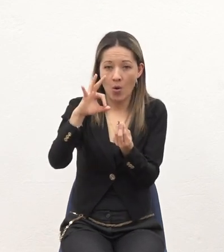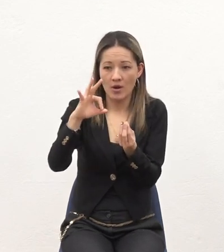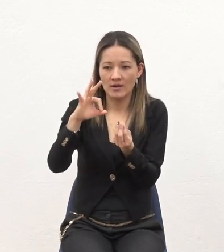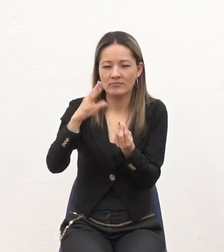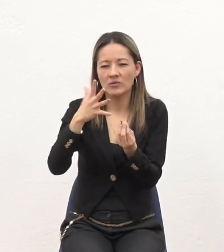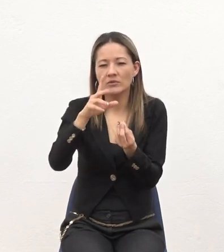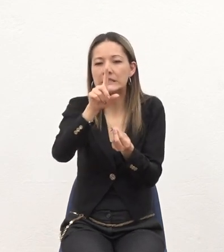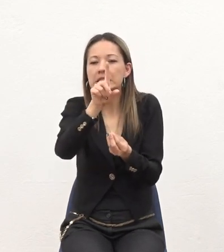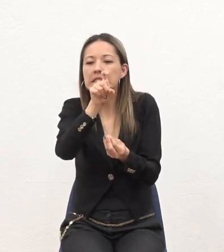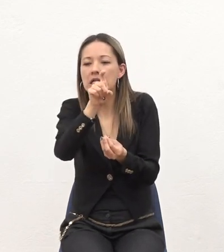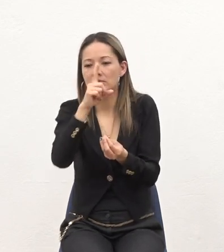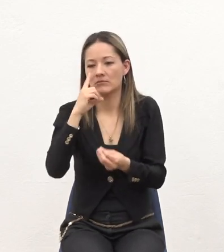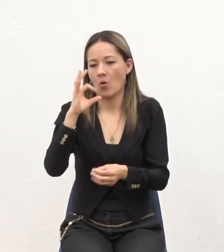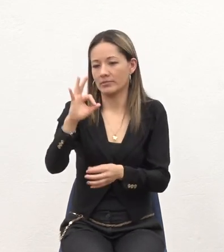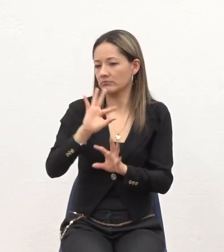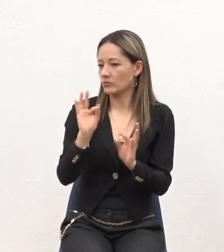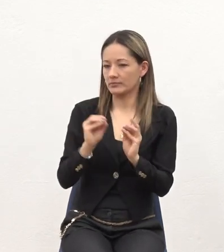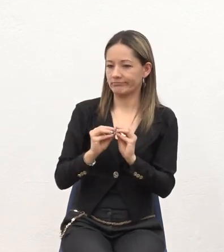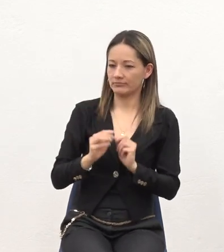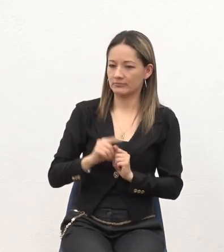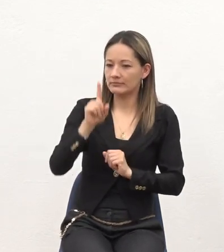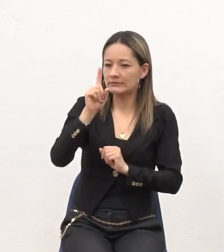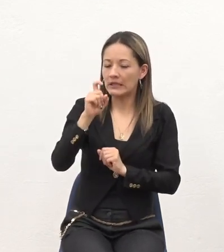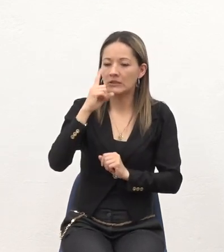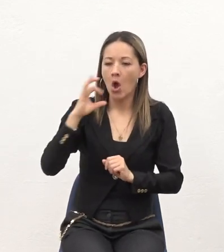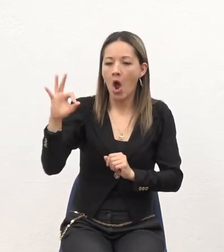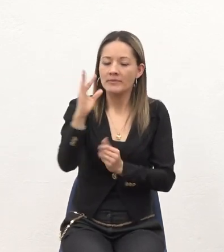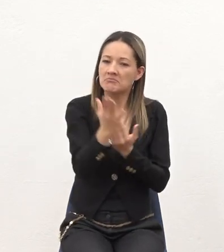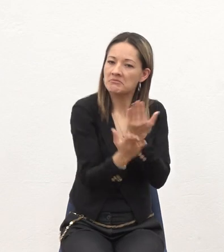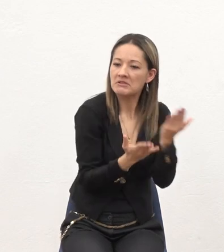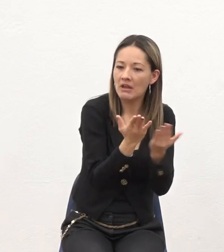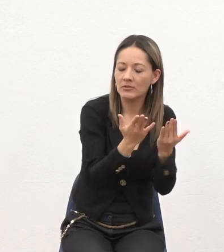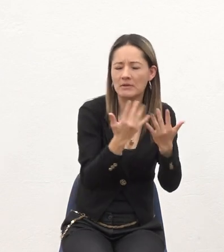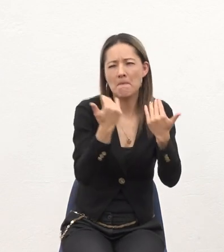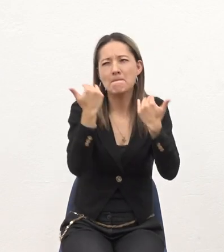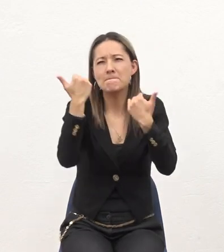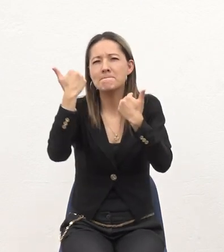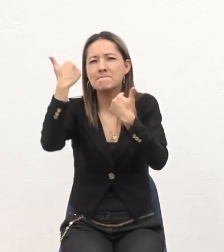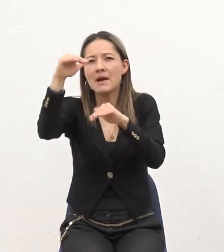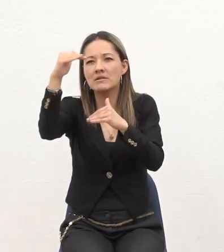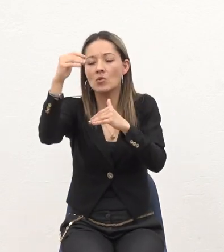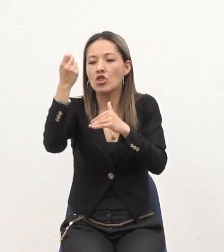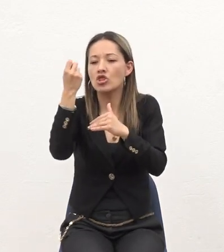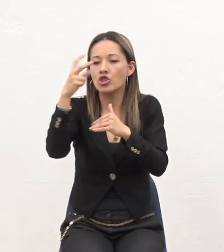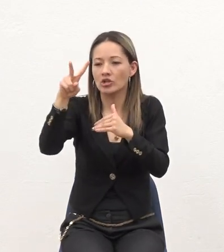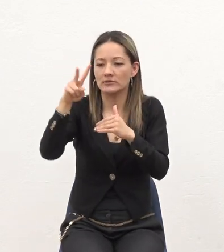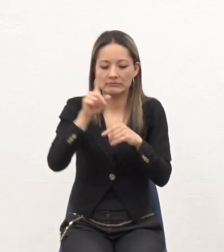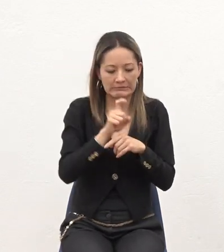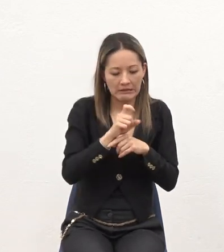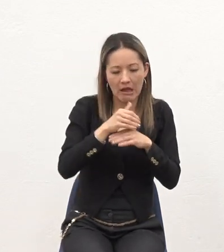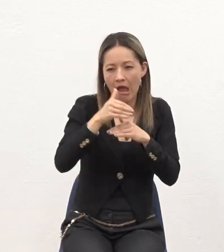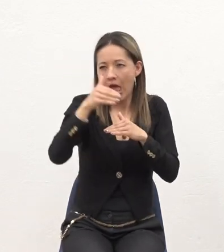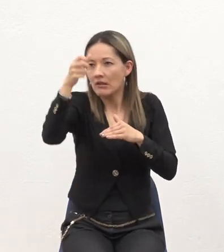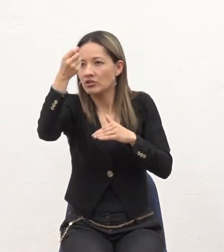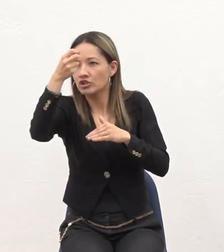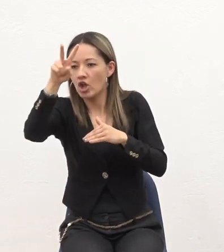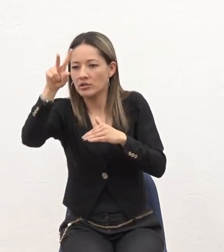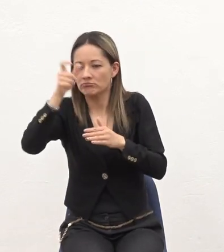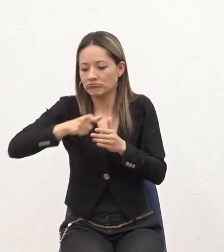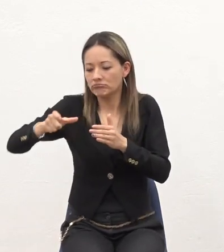Que somos las seis personas que servimos Y hasta máximo unos doce Porque yo supongo que Si usted tiene